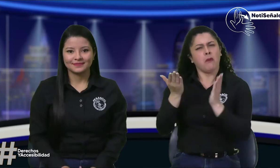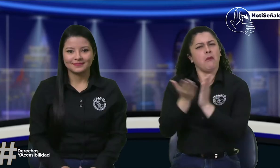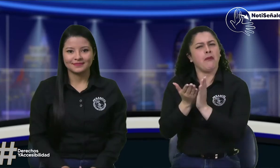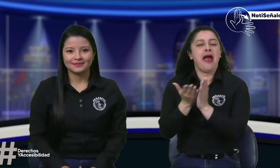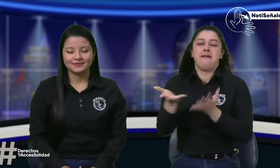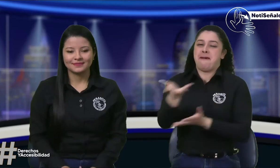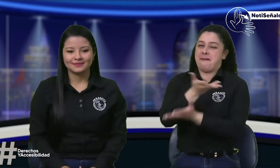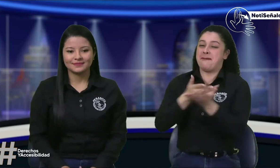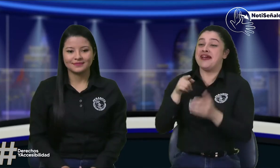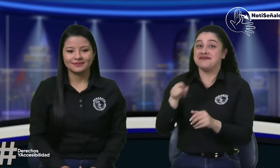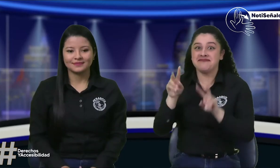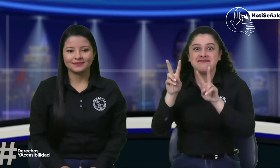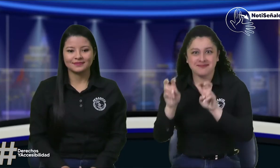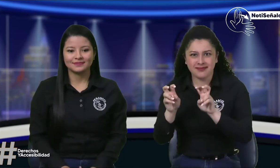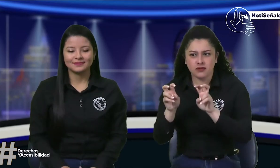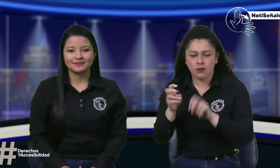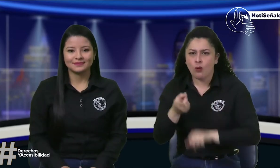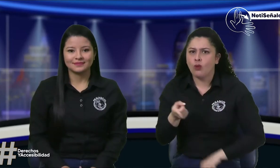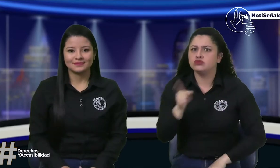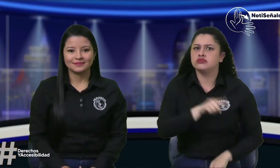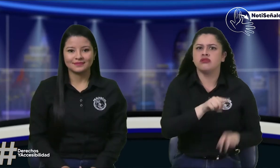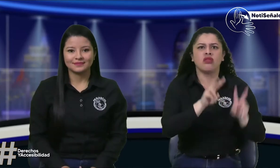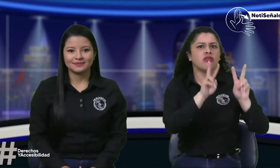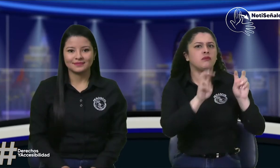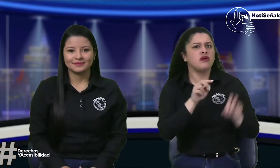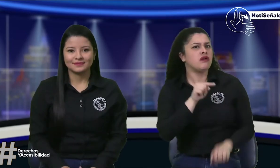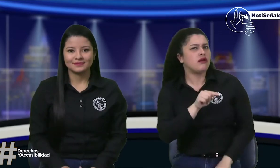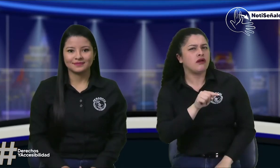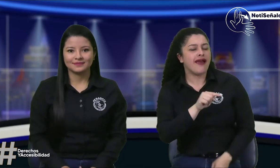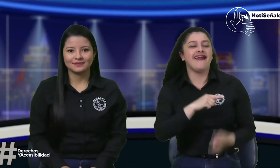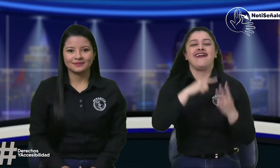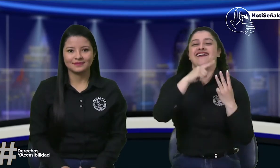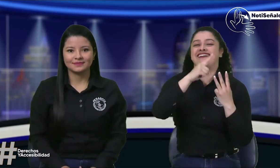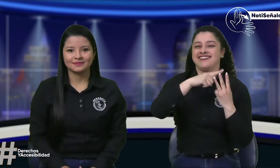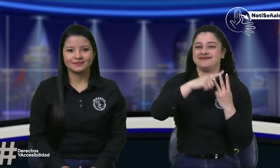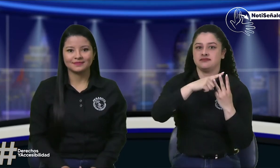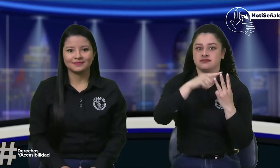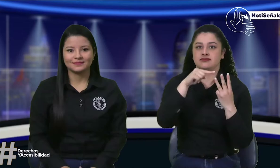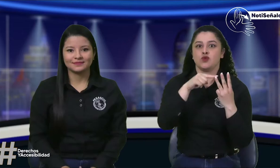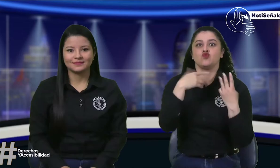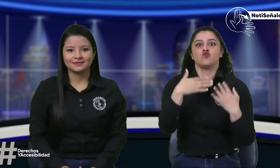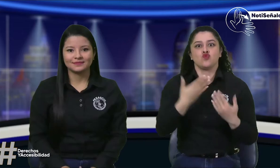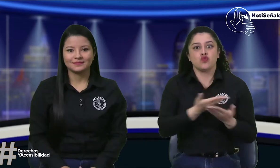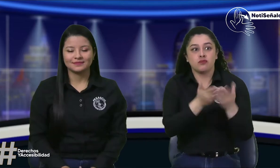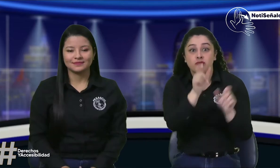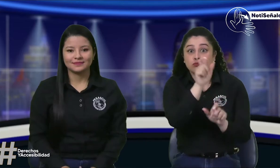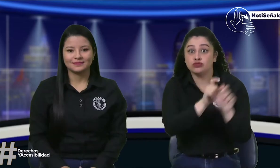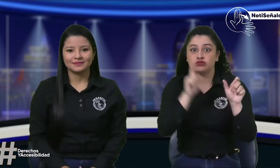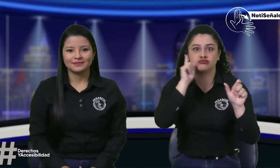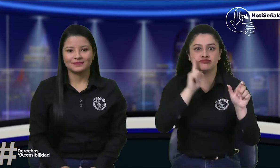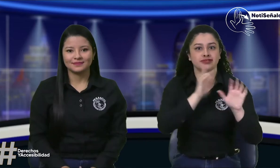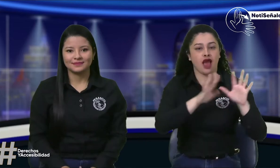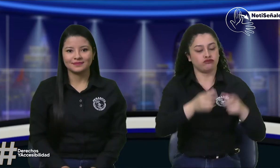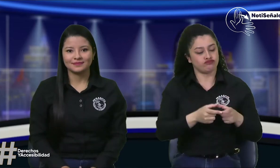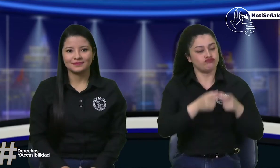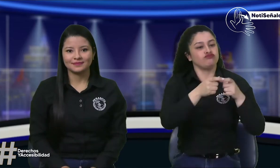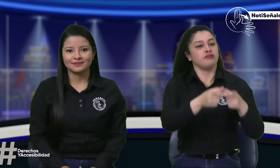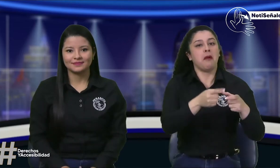sorda que crean este comité para el mejoramiento de la educación. Y el otro tema que estaremos hablando es sobre la licencia de conducción.